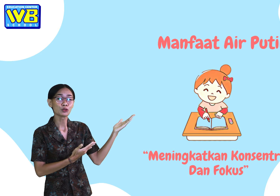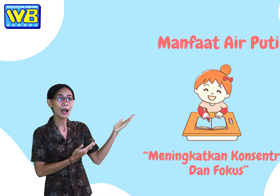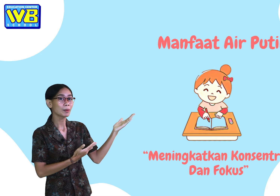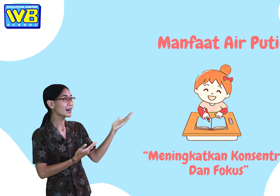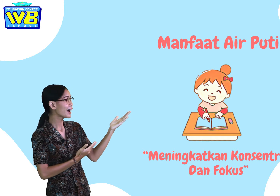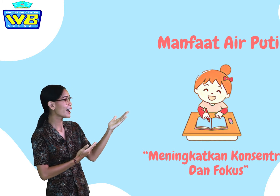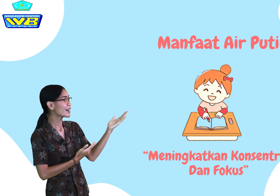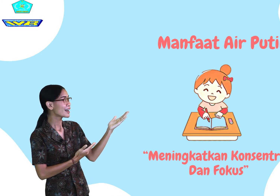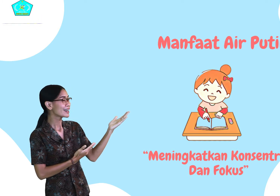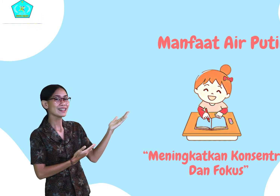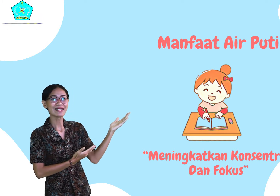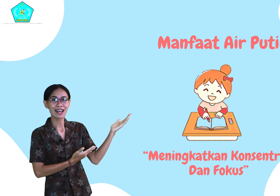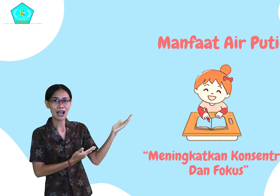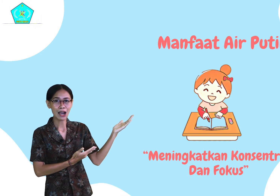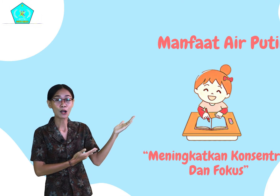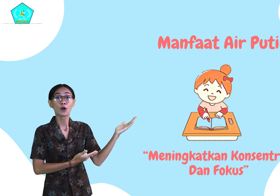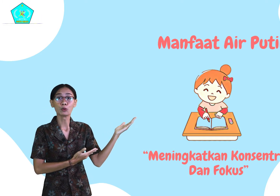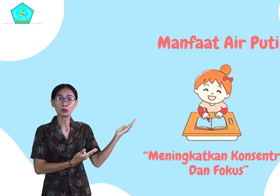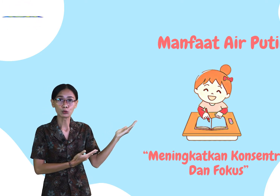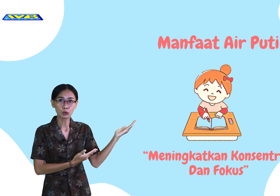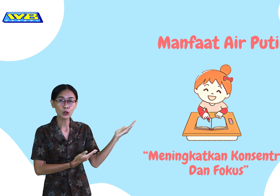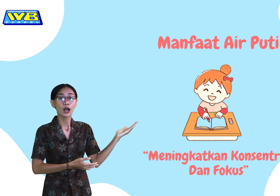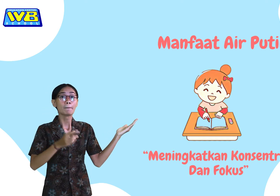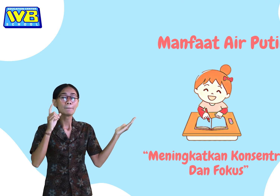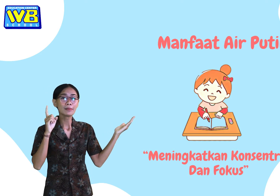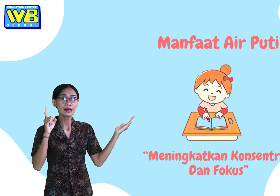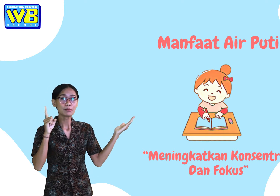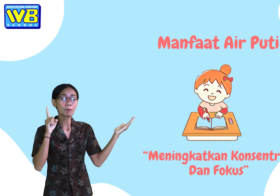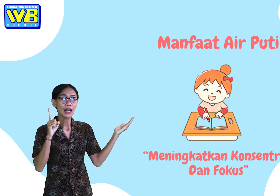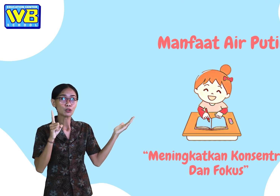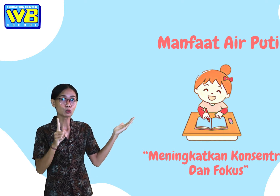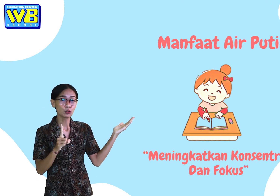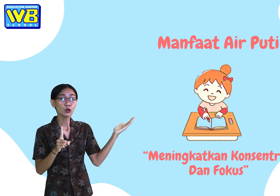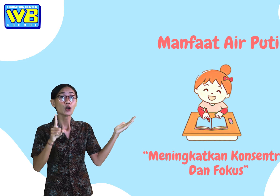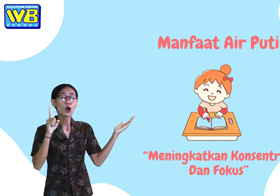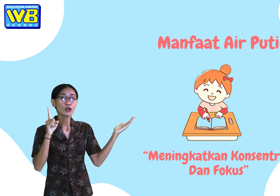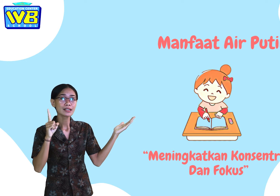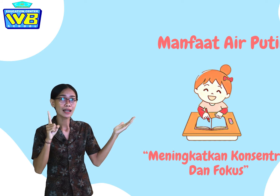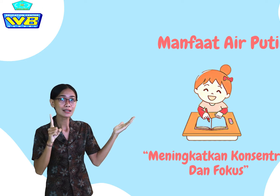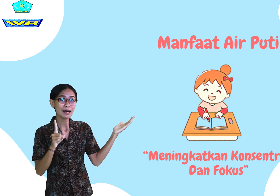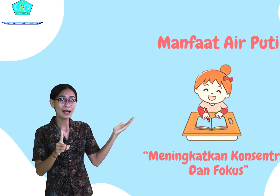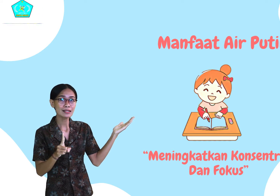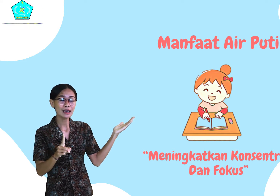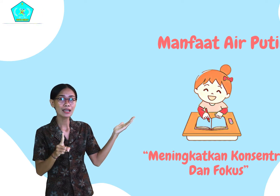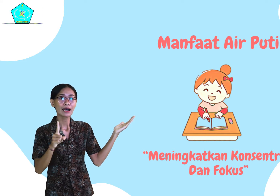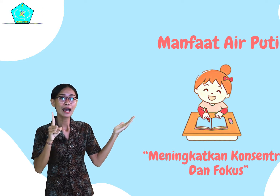apa nak? Iya, untuk membantu konsentrasi dan